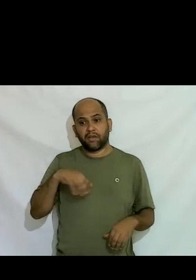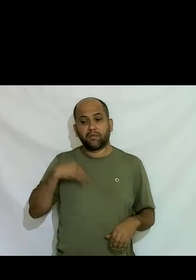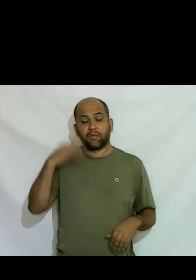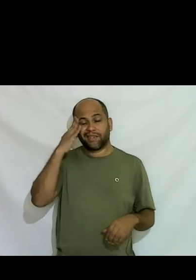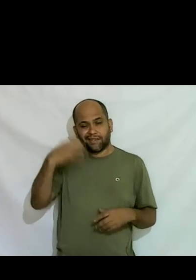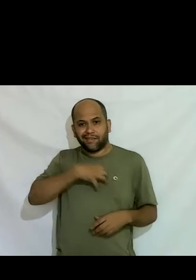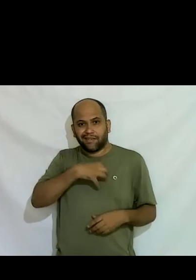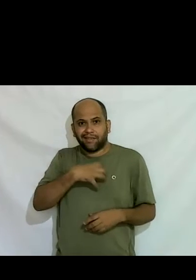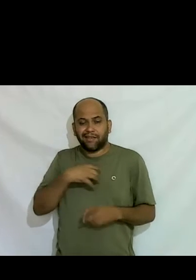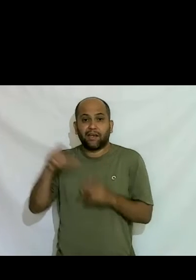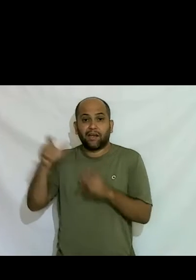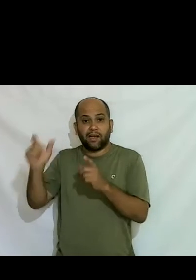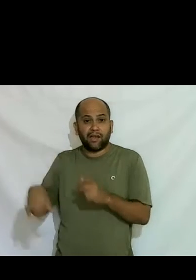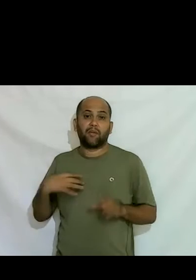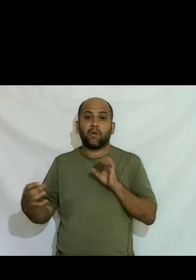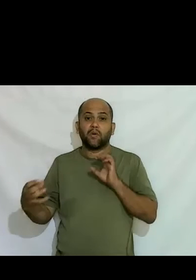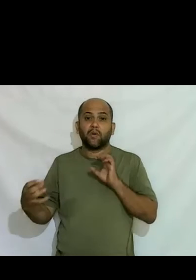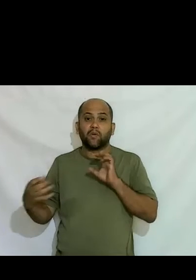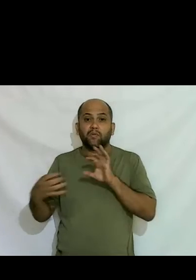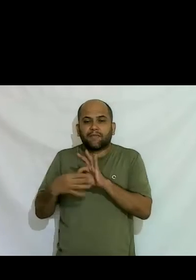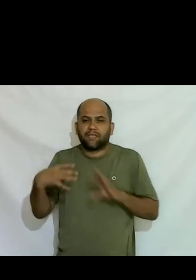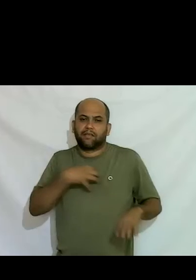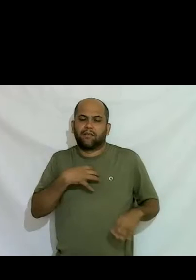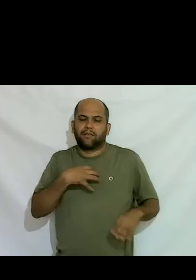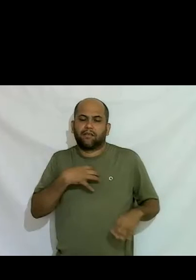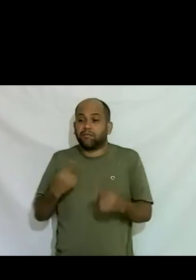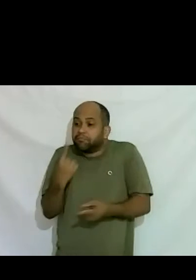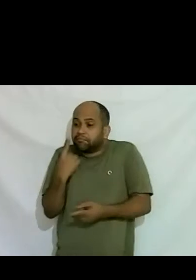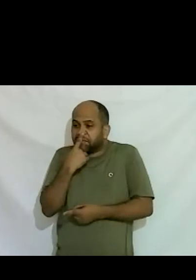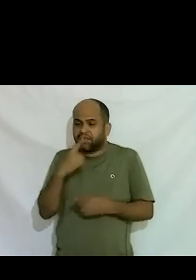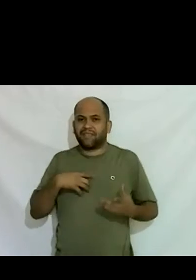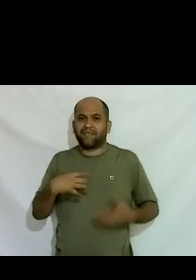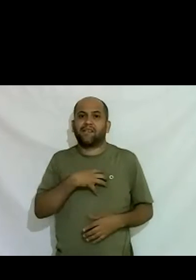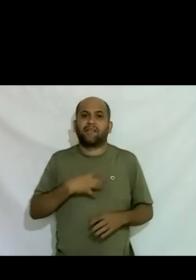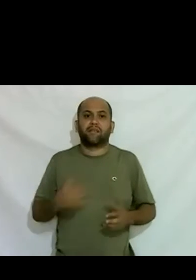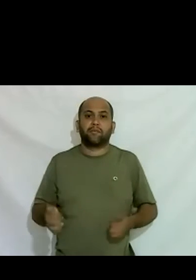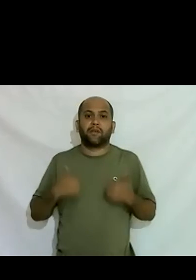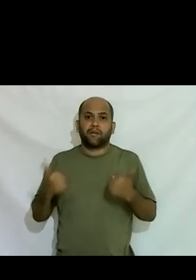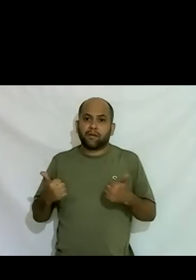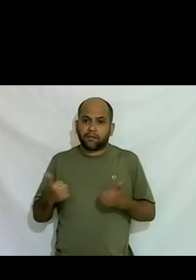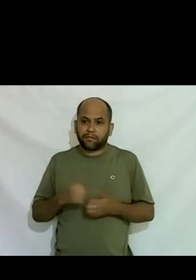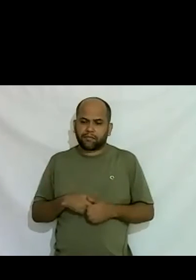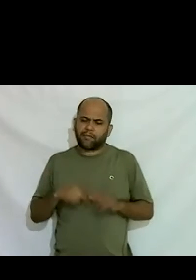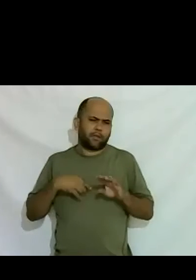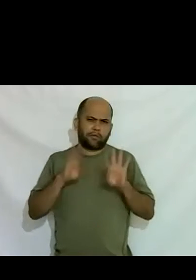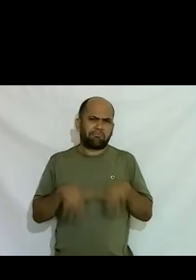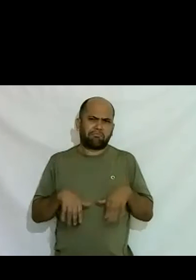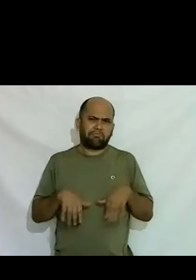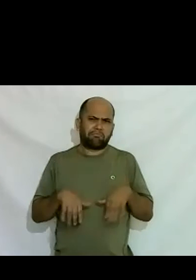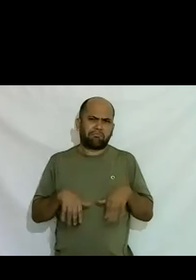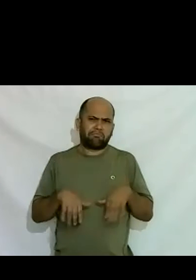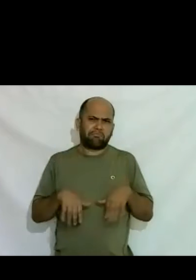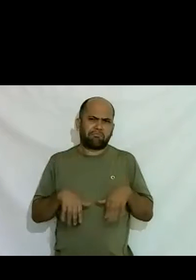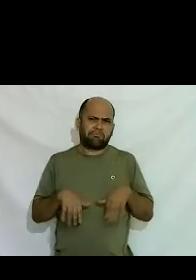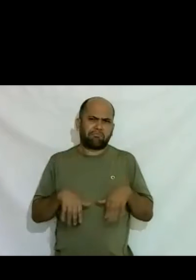lugar aquele era o meu universo que eu gostava que me identificava que eu me sentia melhor e tudo bem não tinha problema